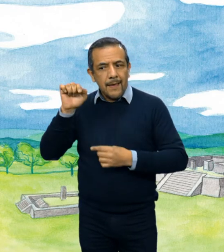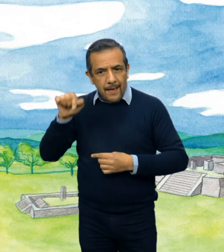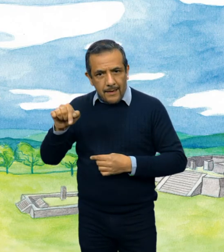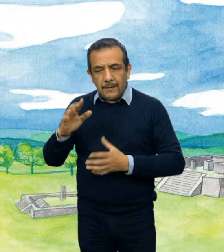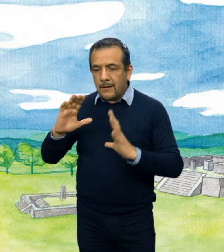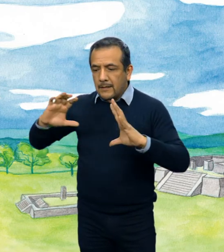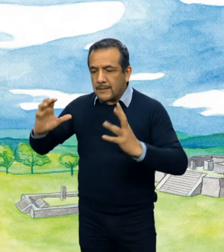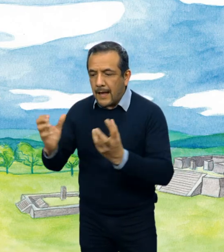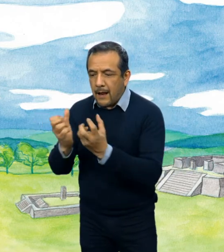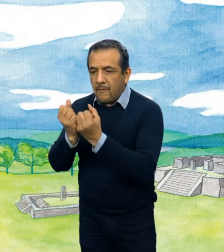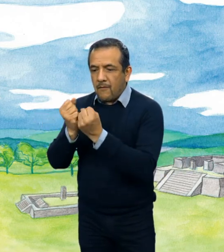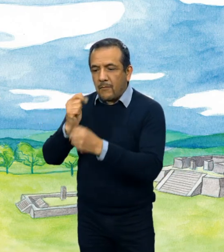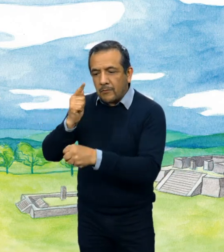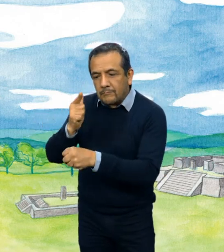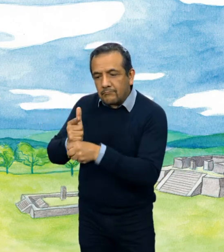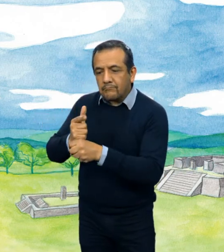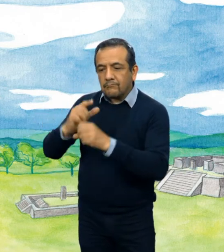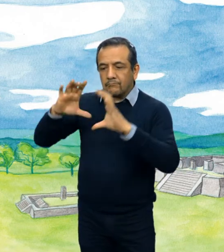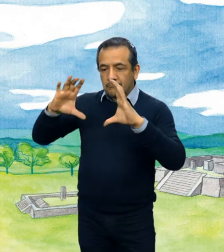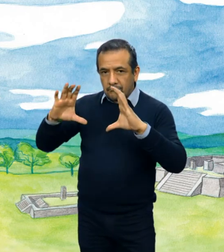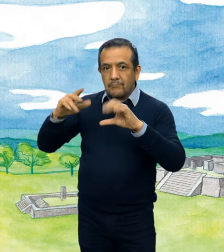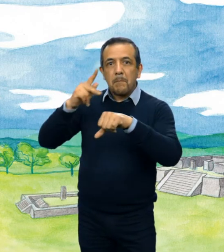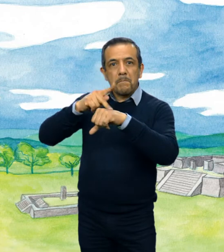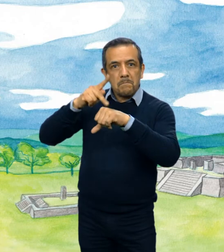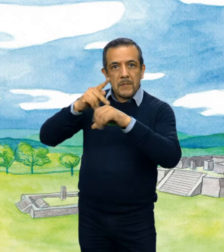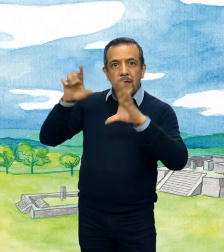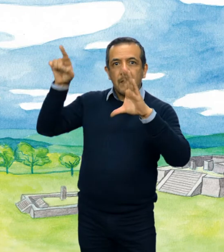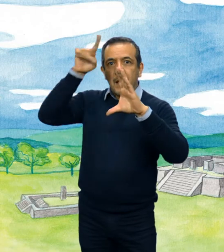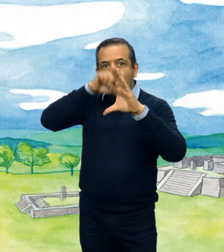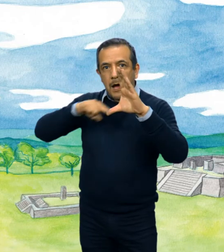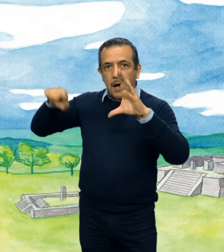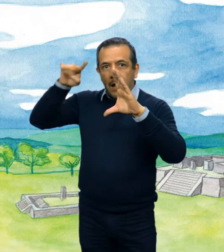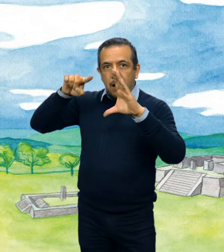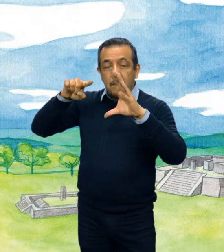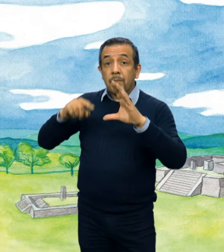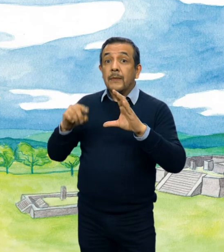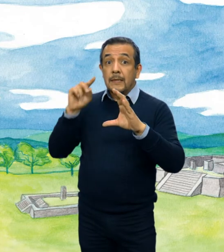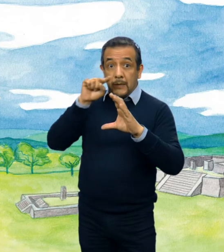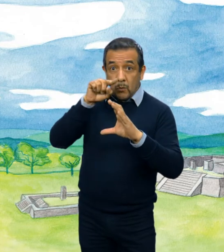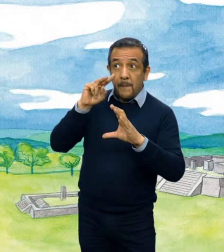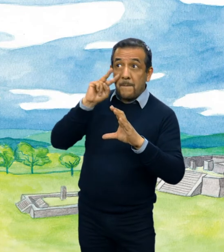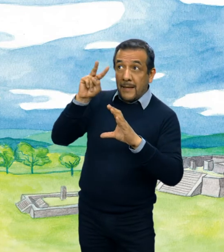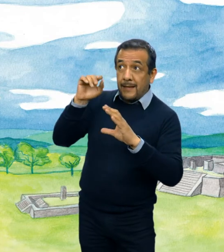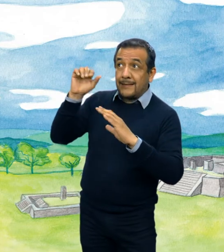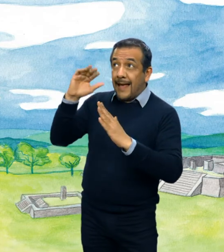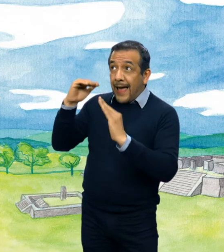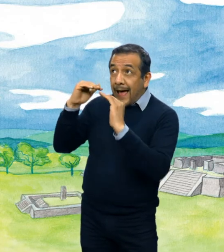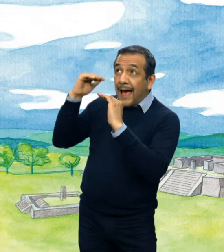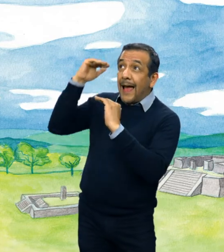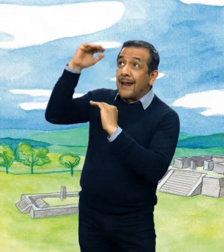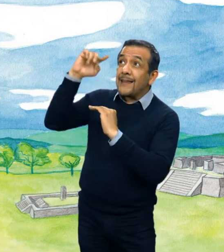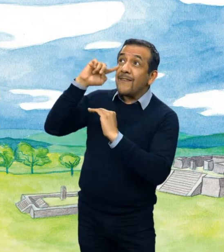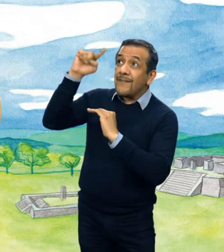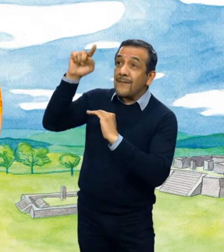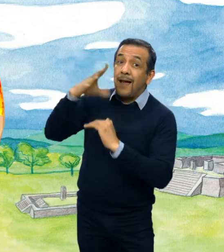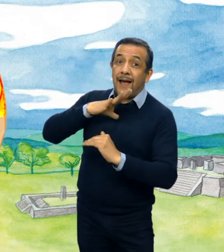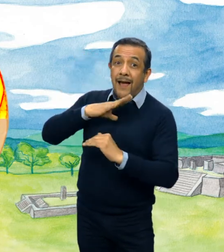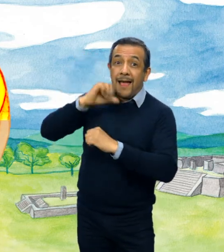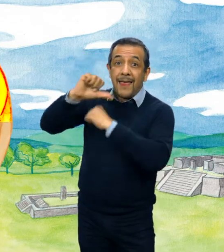del que se pudo recuperar el aro completo. Si observan con atención, en la parte de arriba, este aro tiene grabado